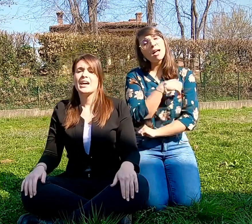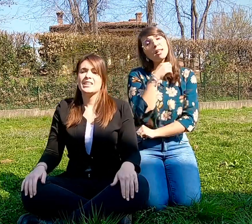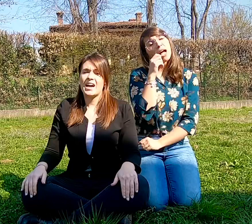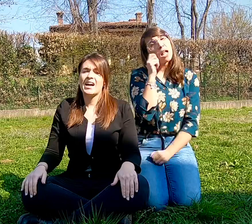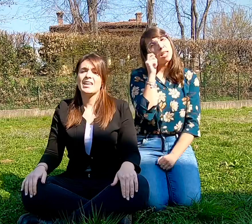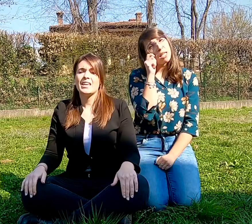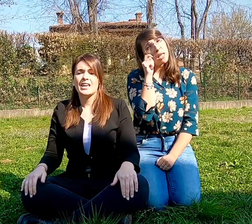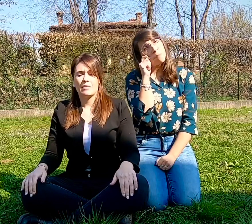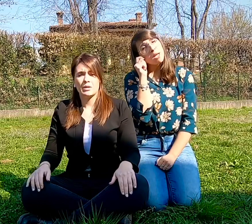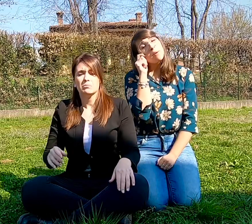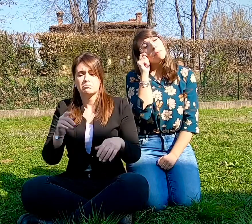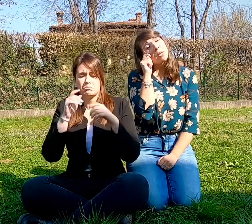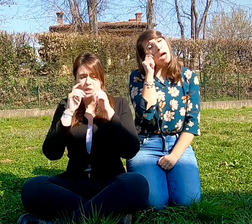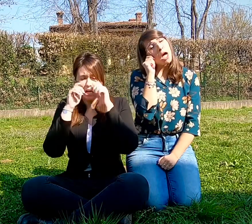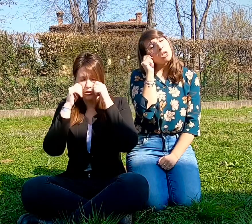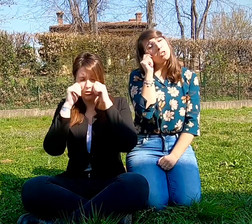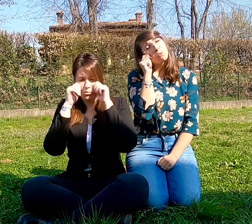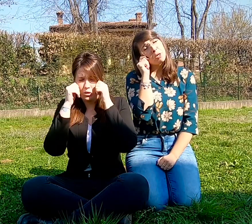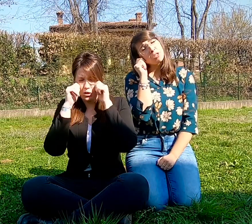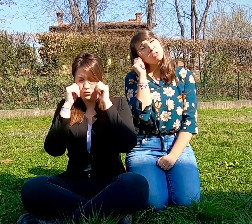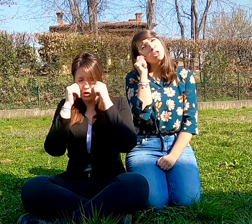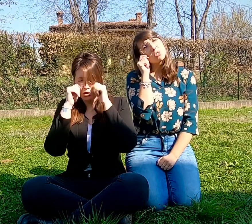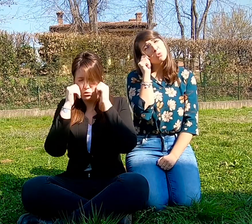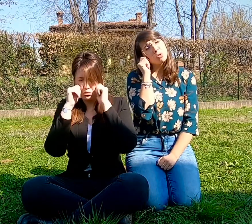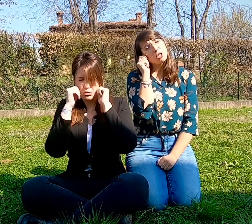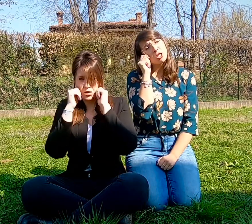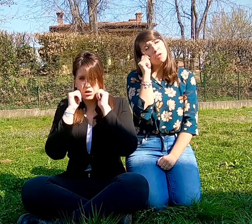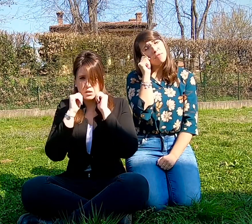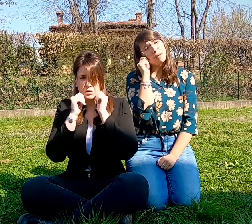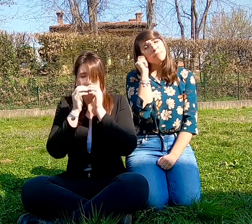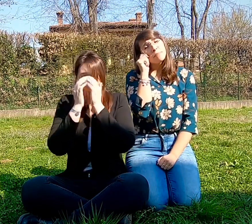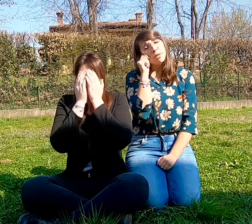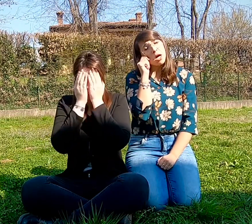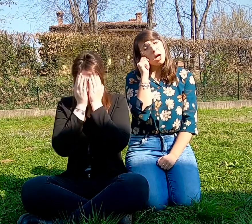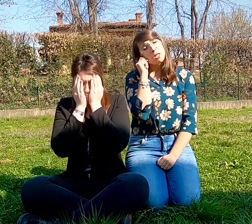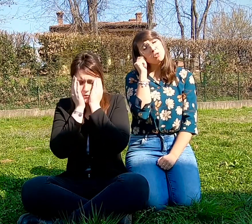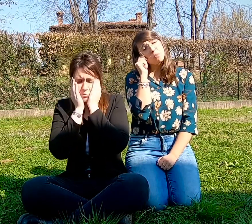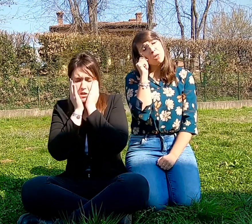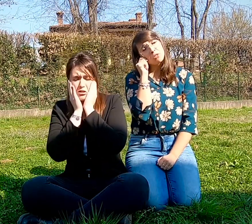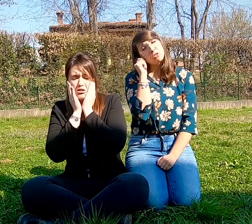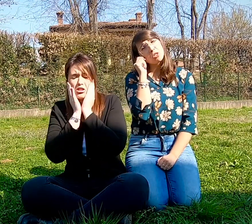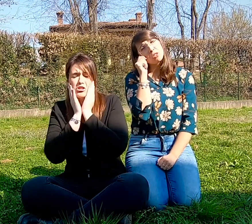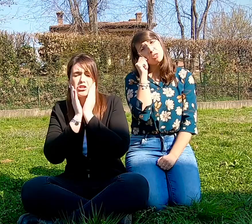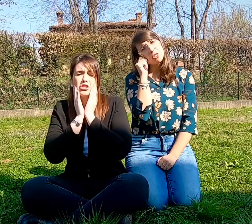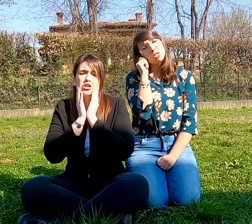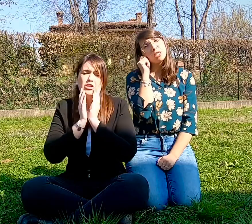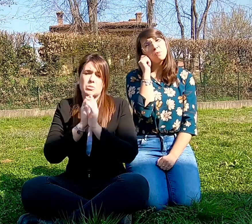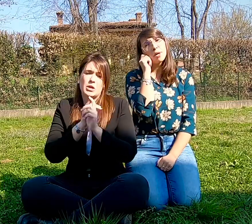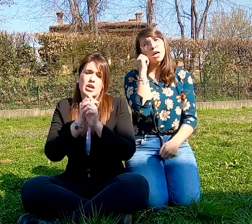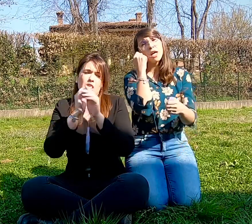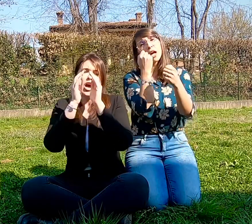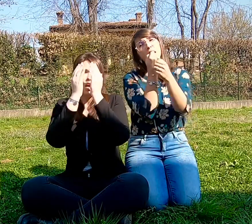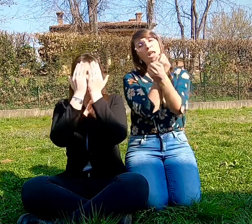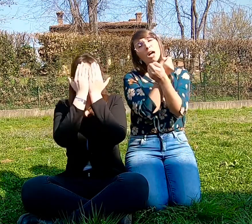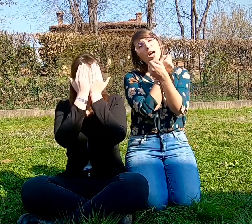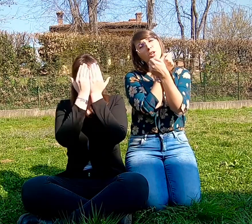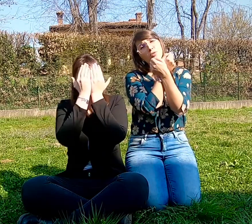di Aliam piange piange sul divano Piange piange si dispera L'hanno